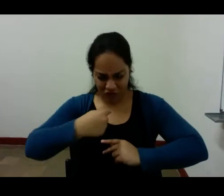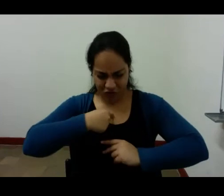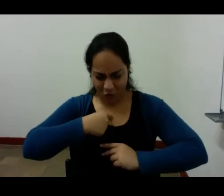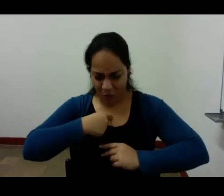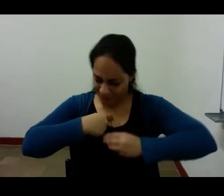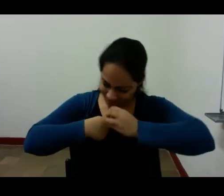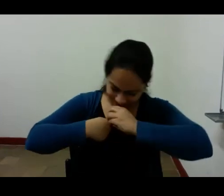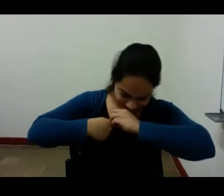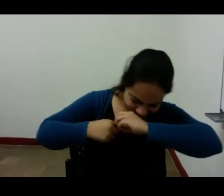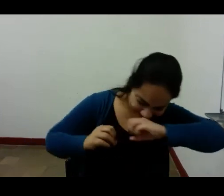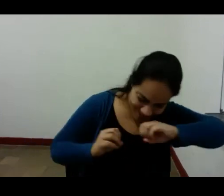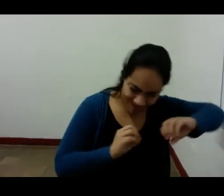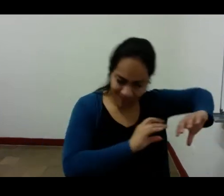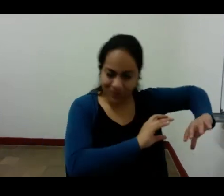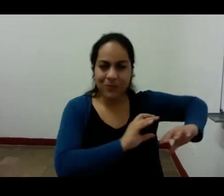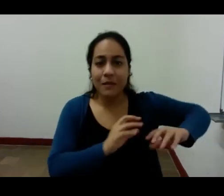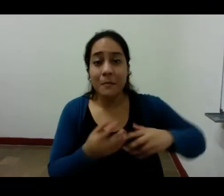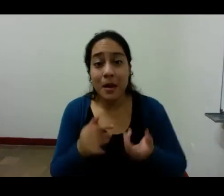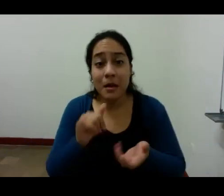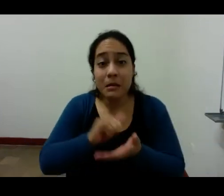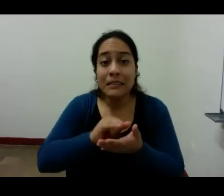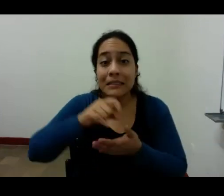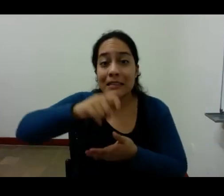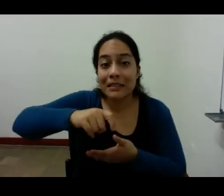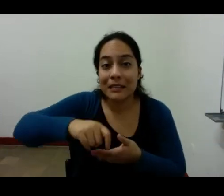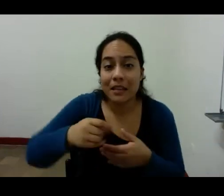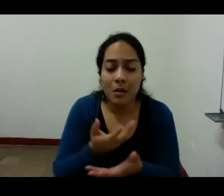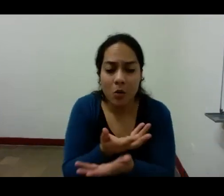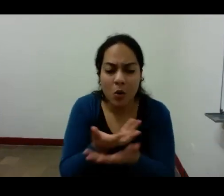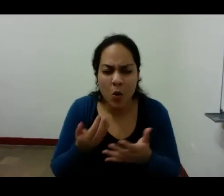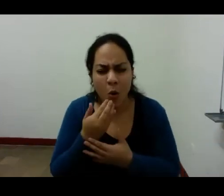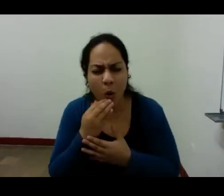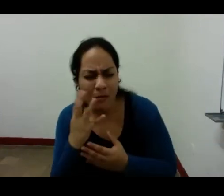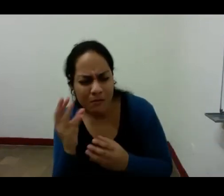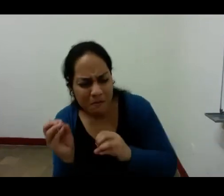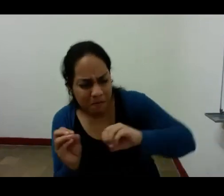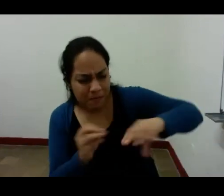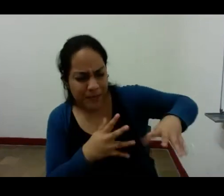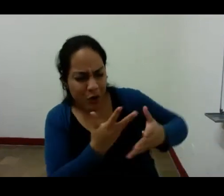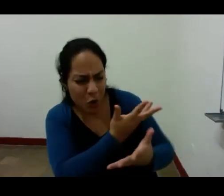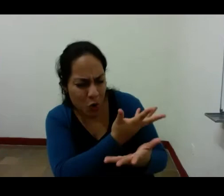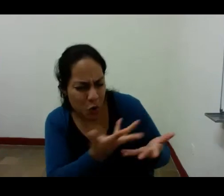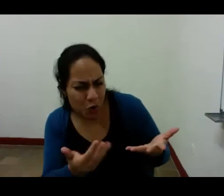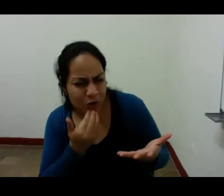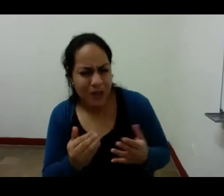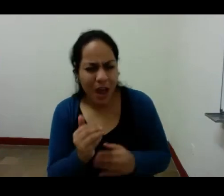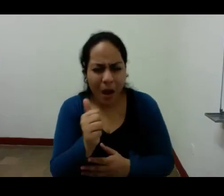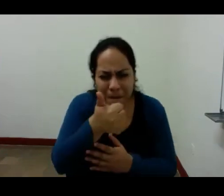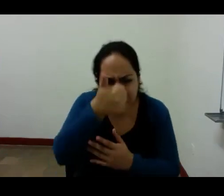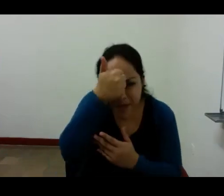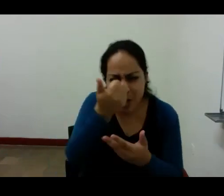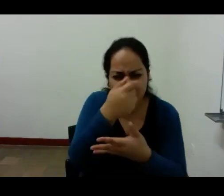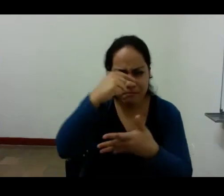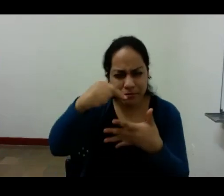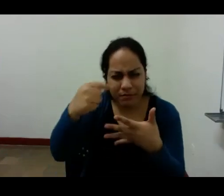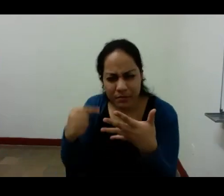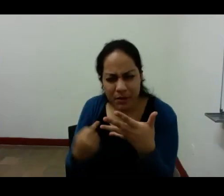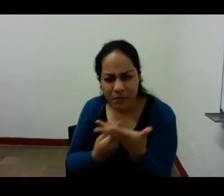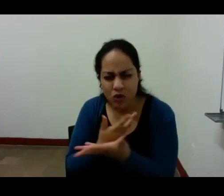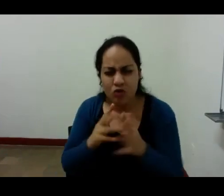lleva necesariamente consigo una pérdida de los contornos precisos del yo empírico